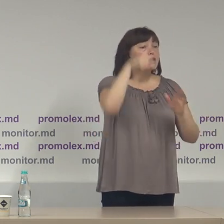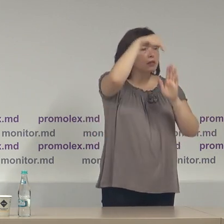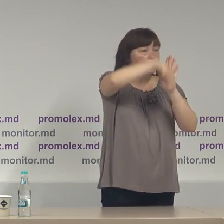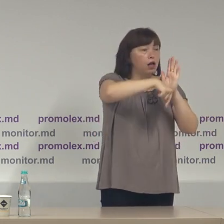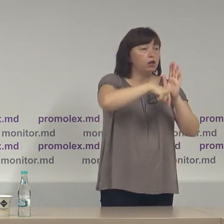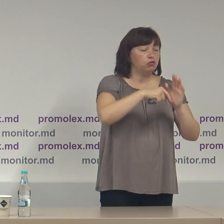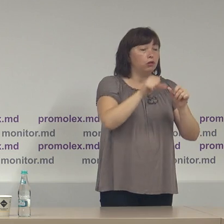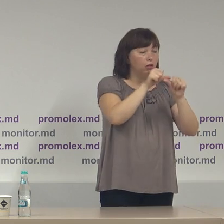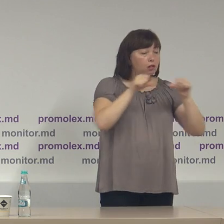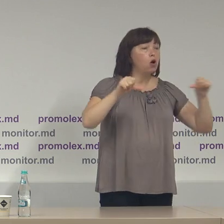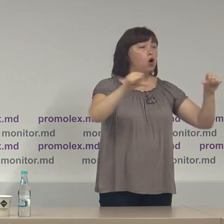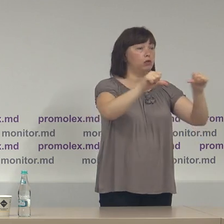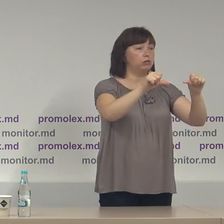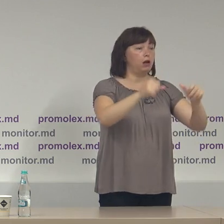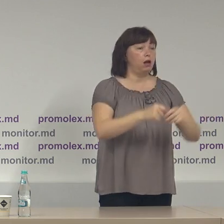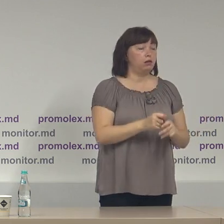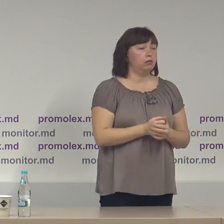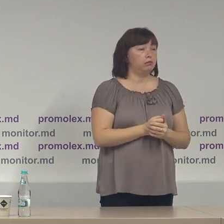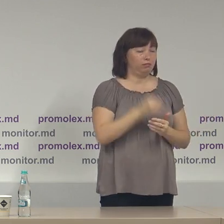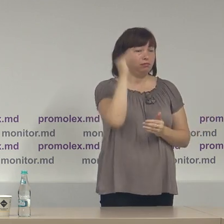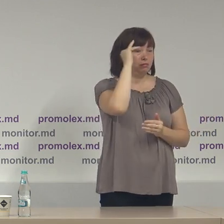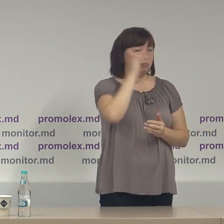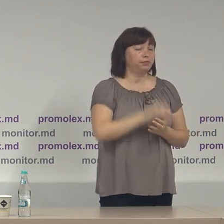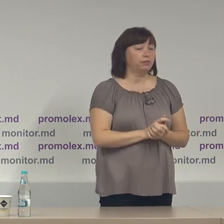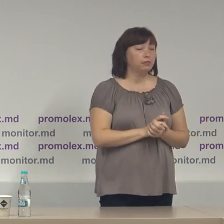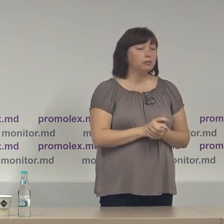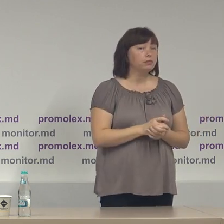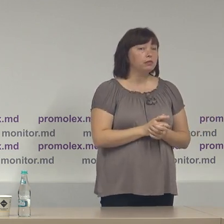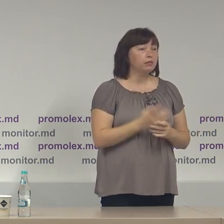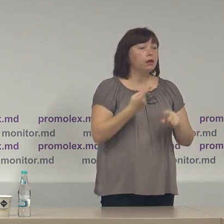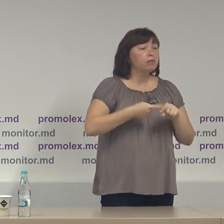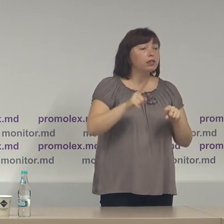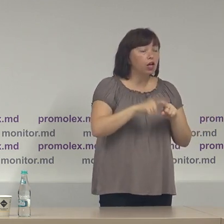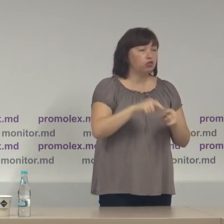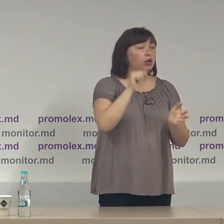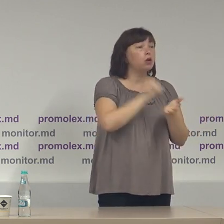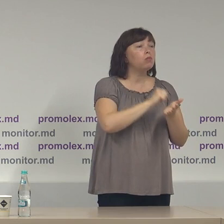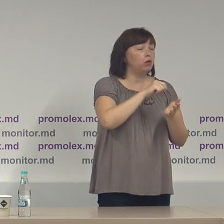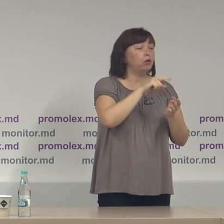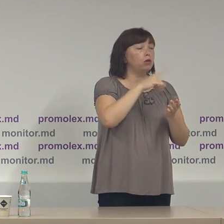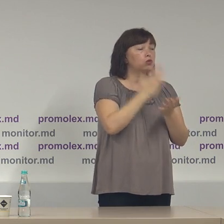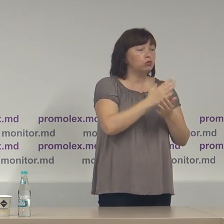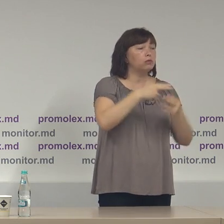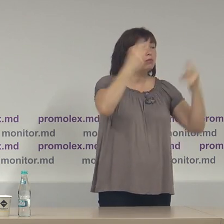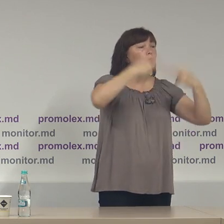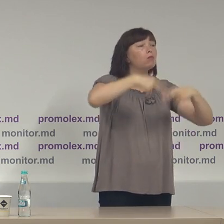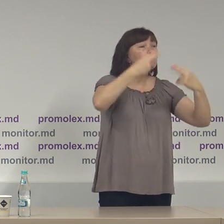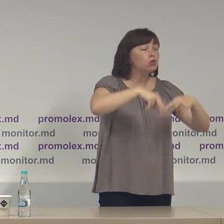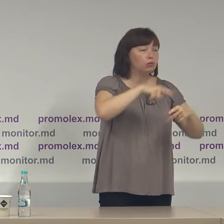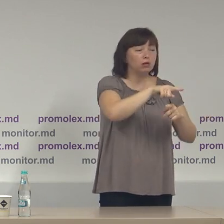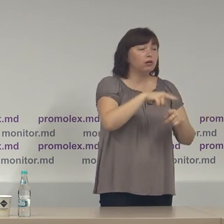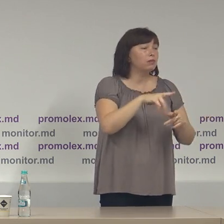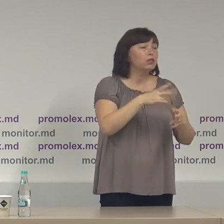hotar administrativ prin acele posturi de control care sunt instalate ilegal